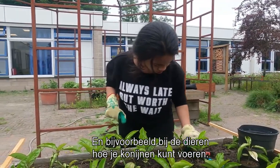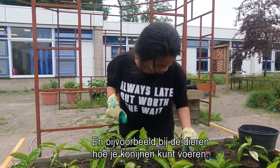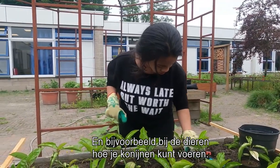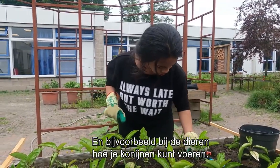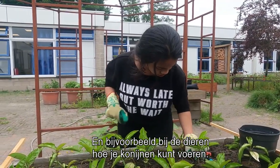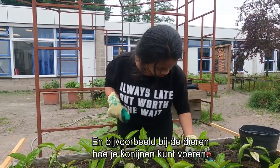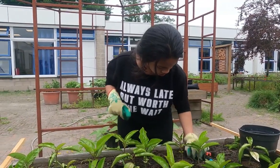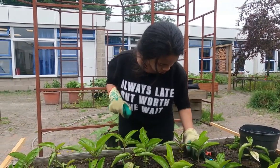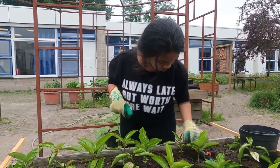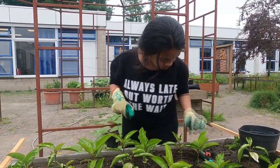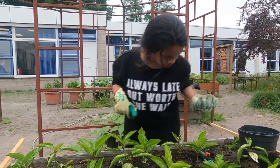kunt voeren.